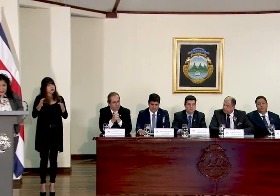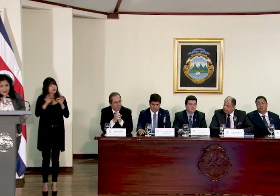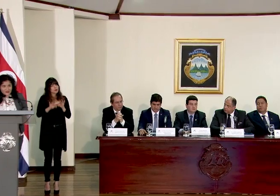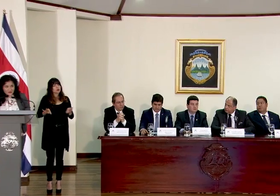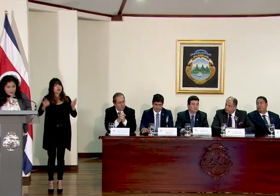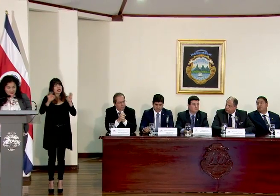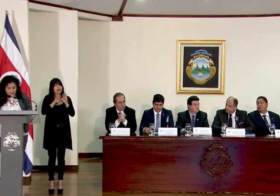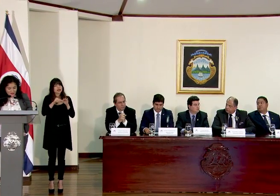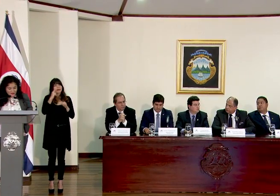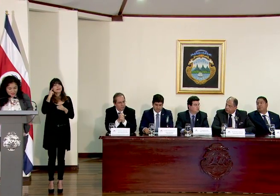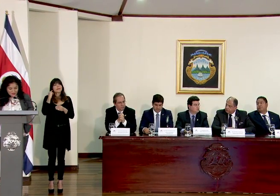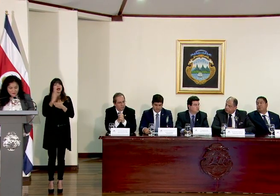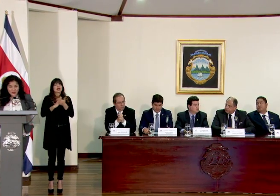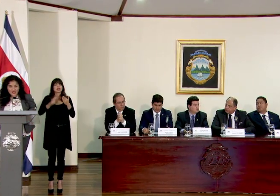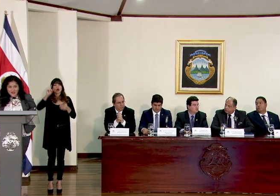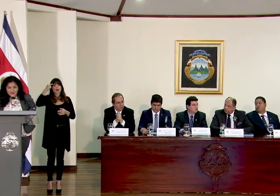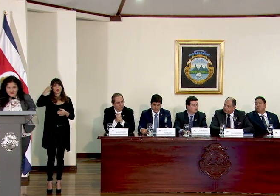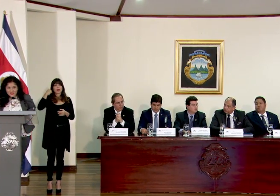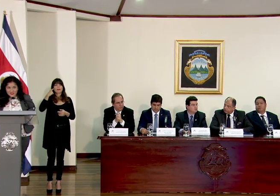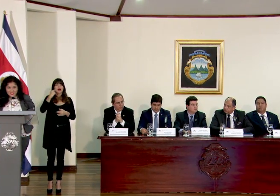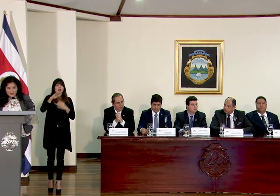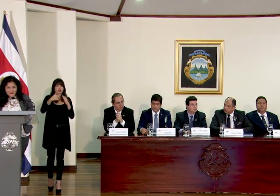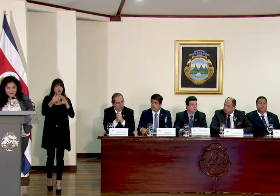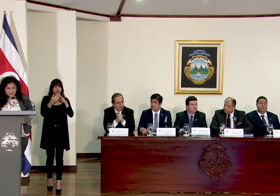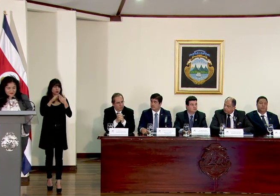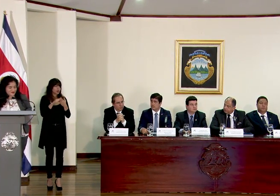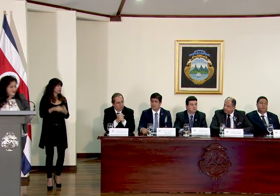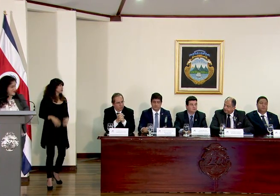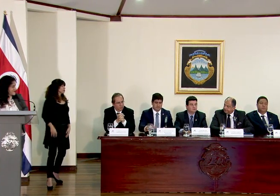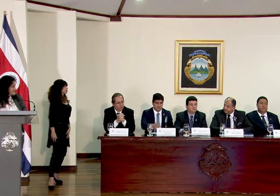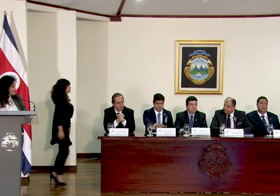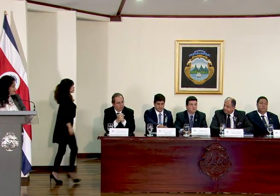importante por parte del gobierno para la ciudadanía.